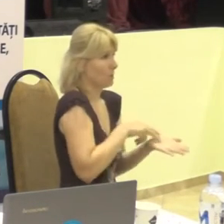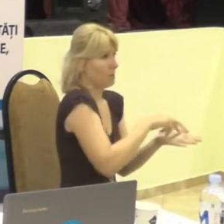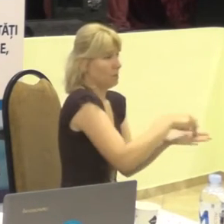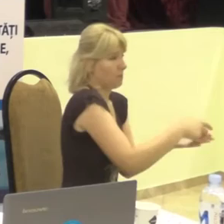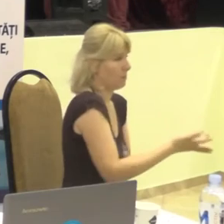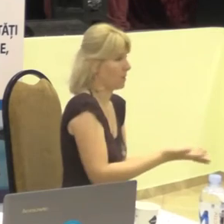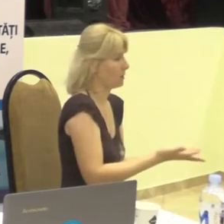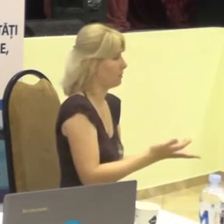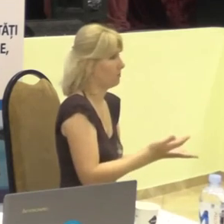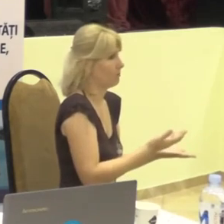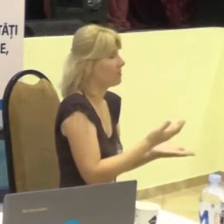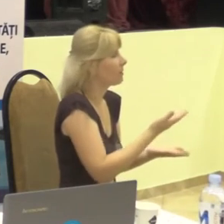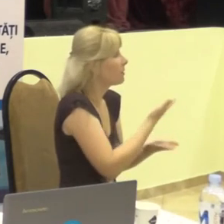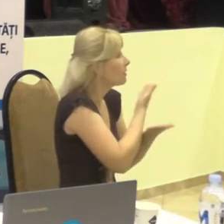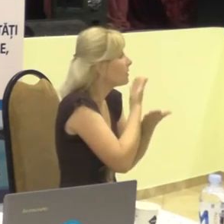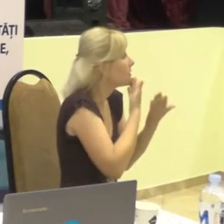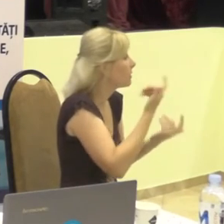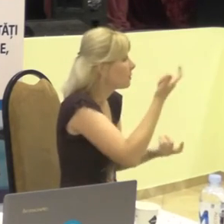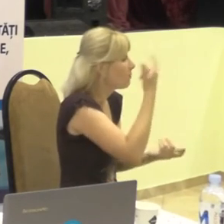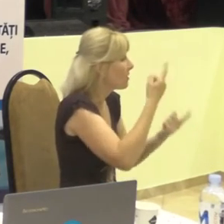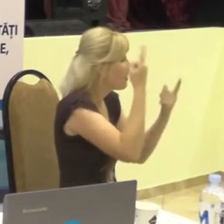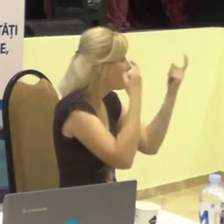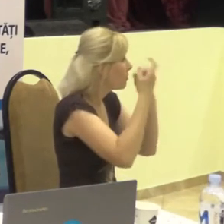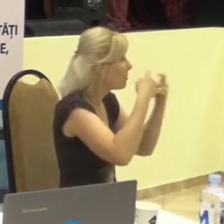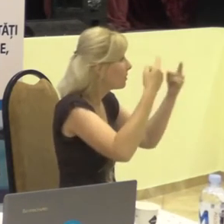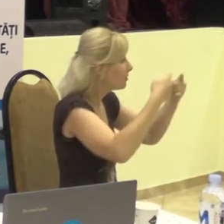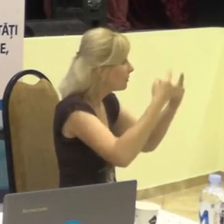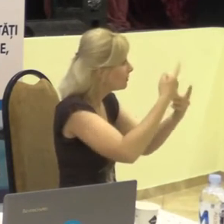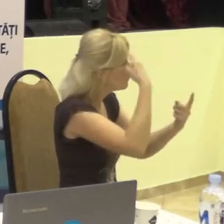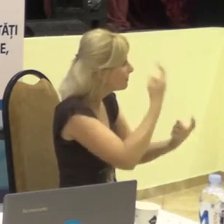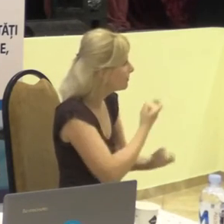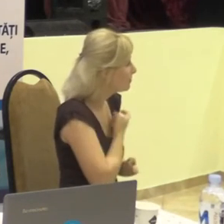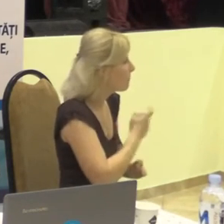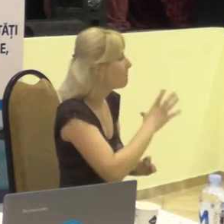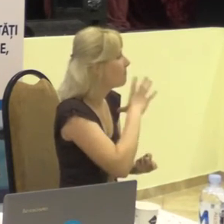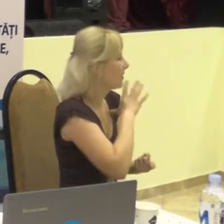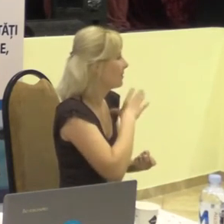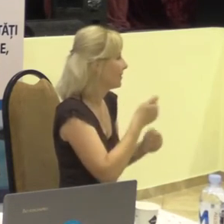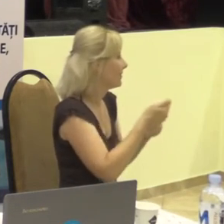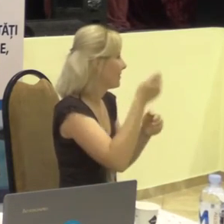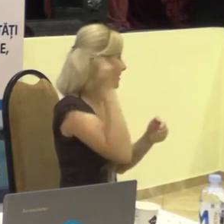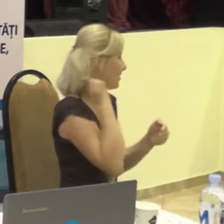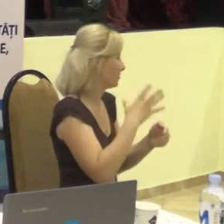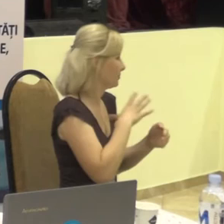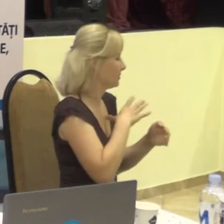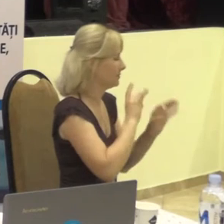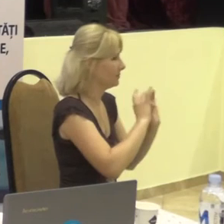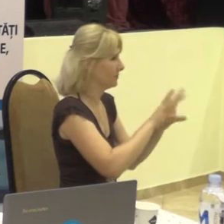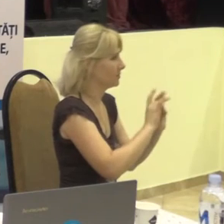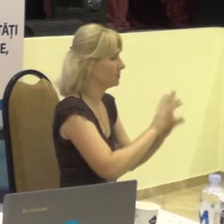neavând informația televizată despre care am vorbit mai înainte.